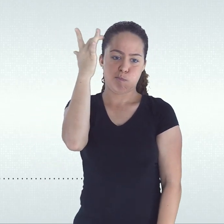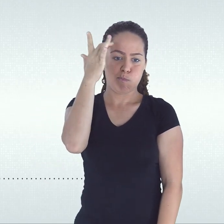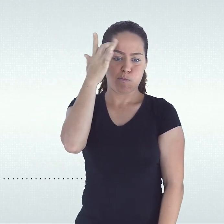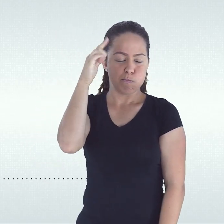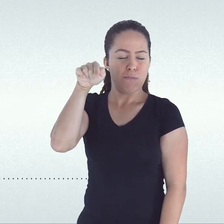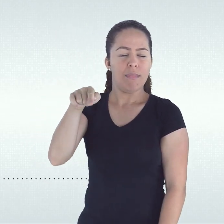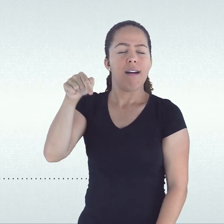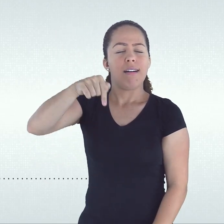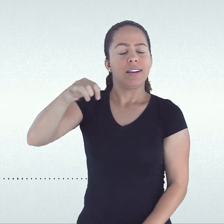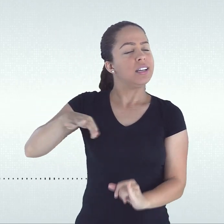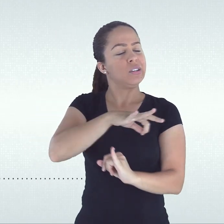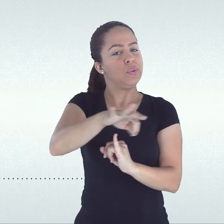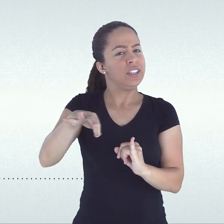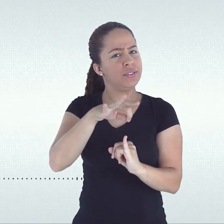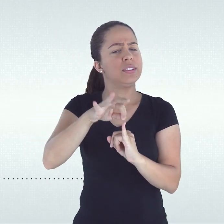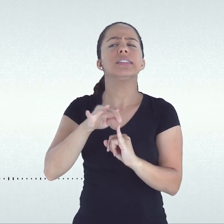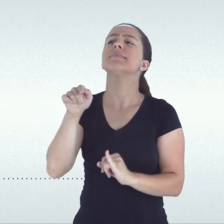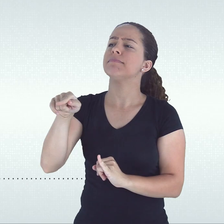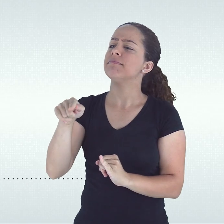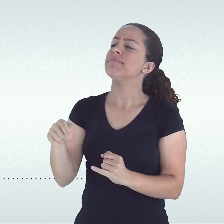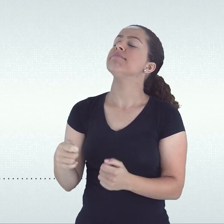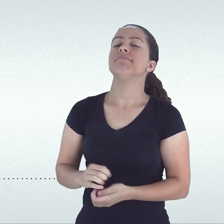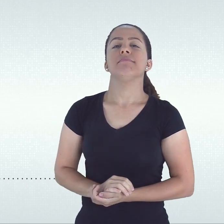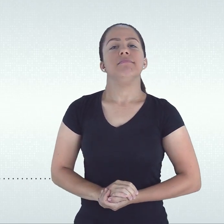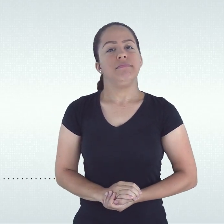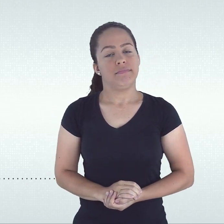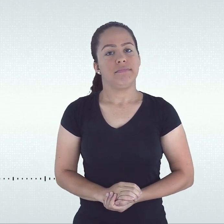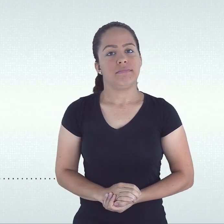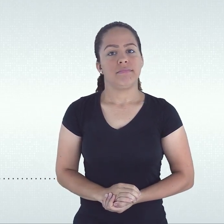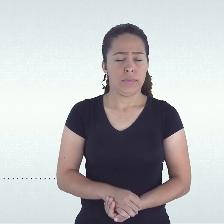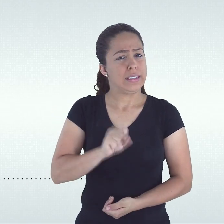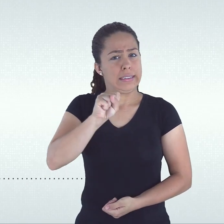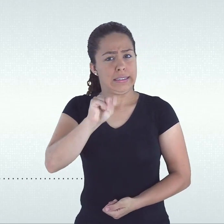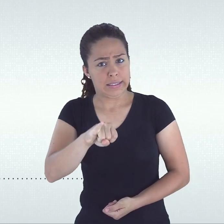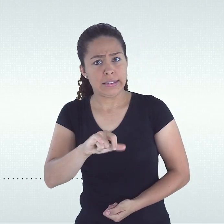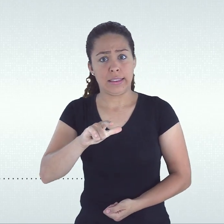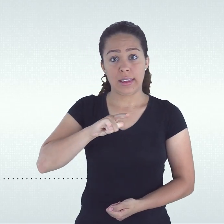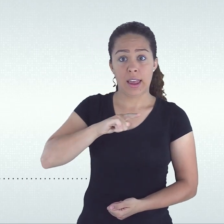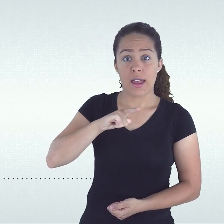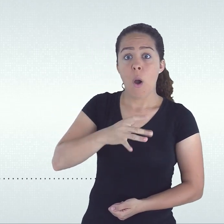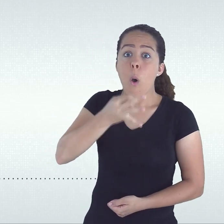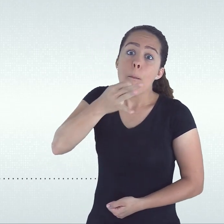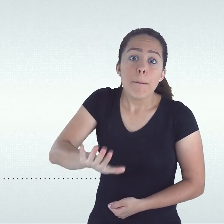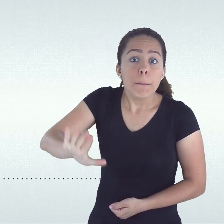a este audiobook. Saudações pedagógicas, equipe pró-ensino.